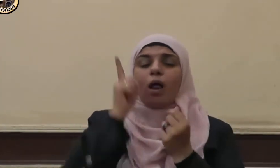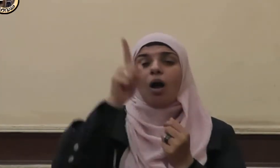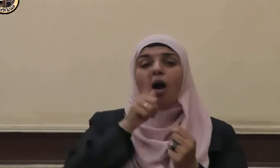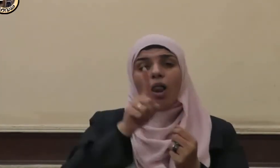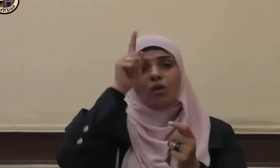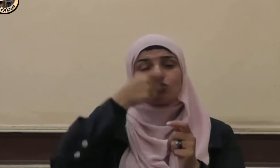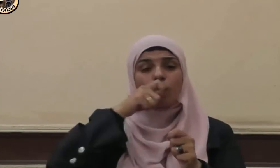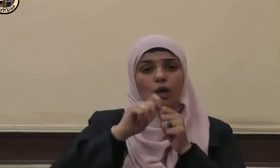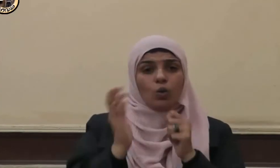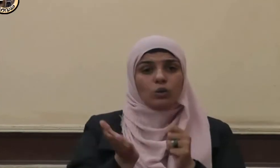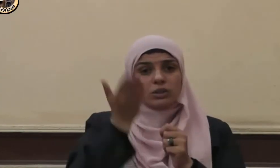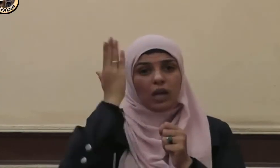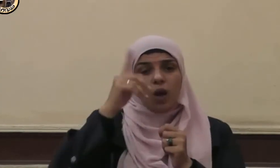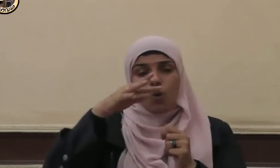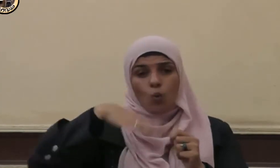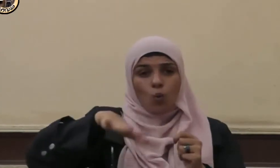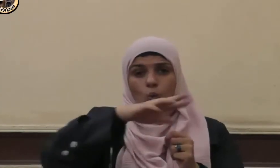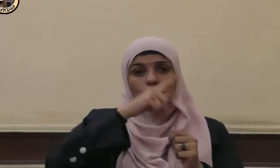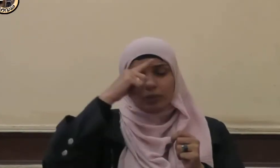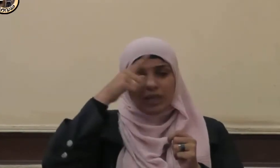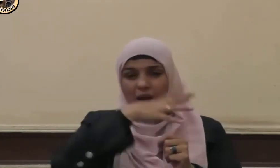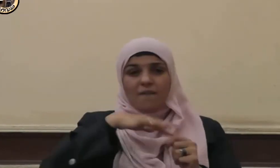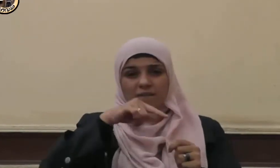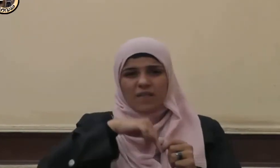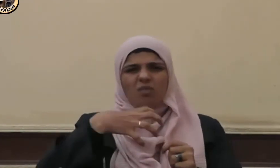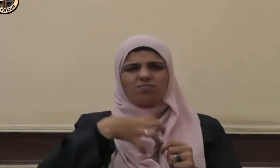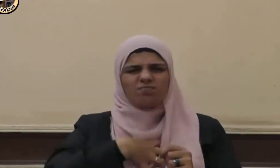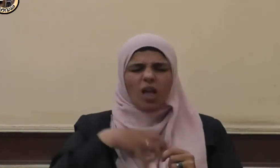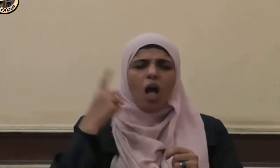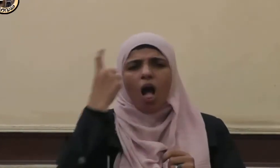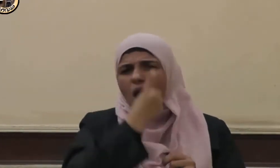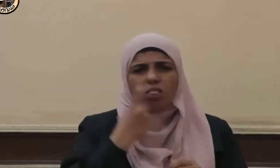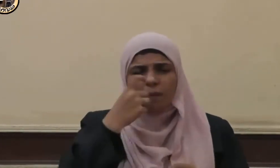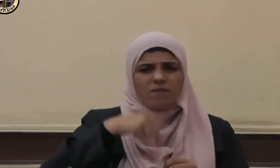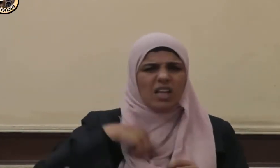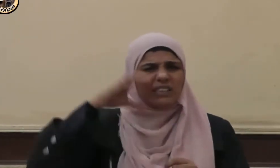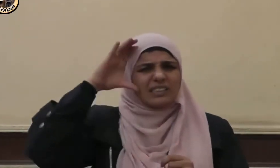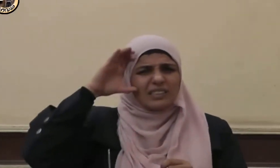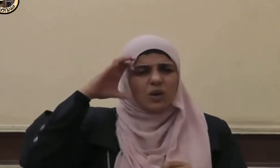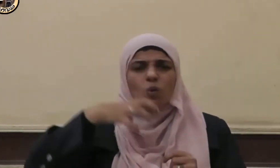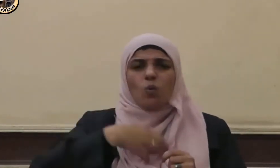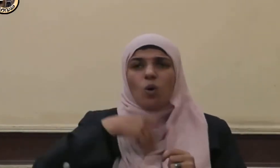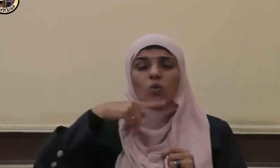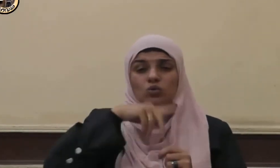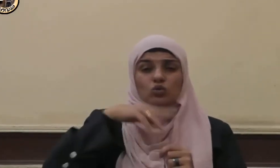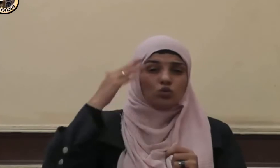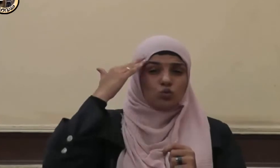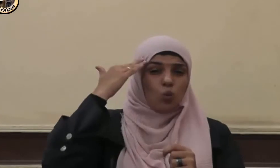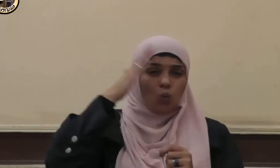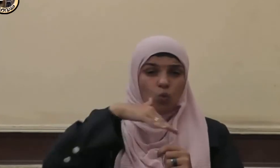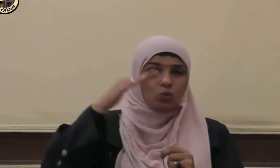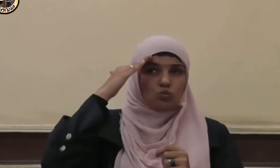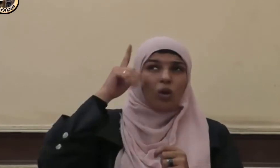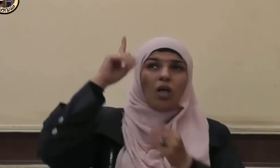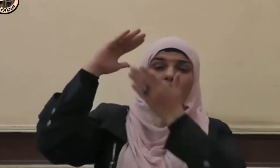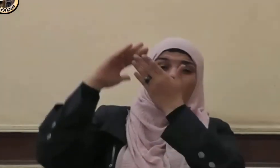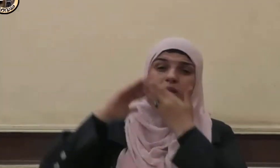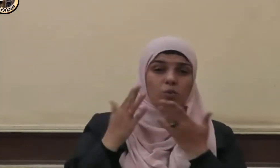وذنون إذ ذهبا غاضبا فرم أن لن نقدر عليه فنادى في